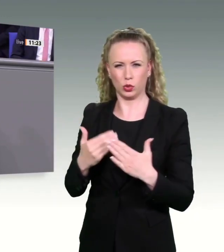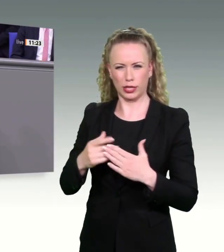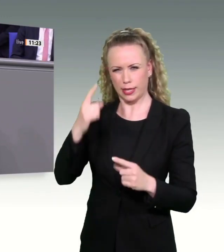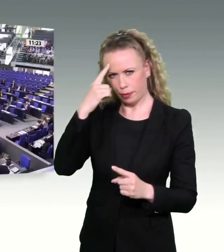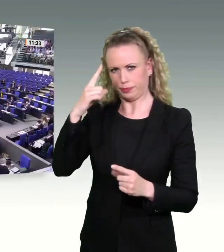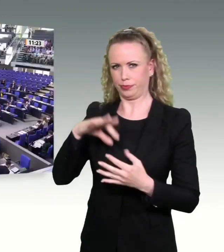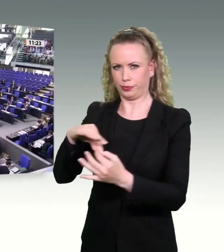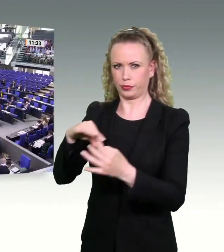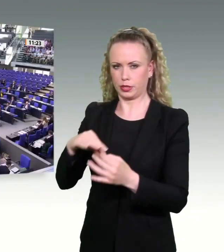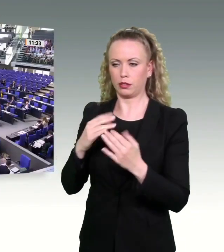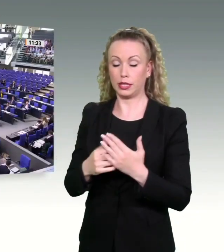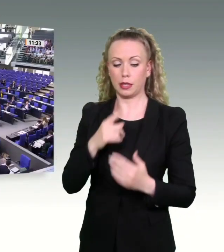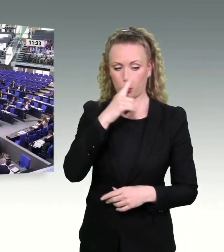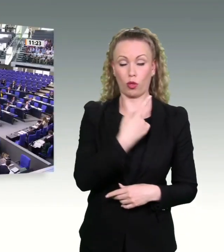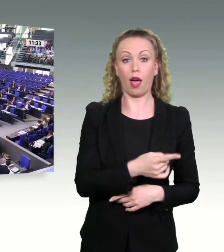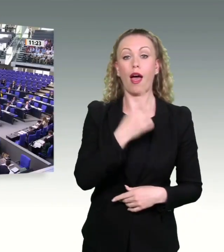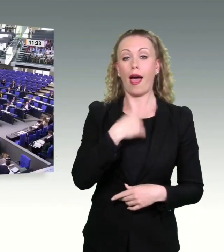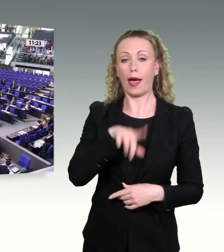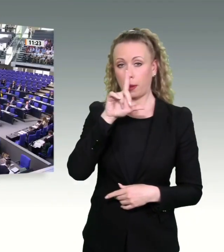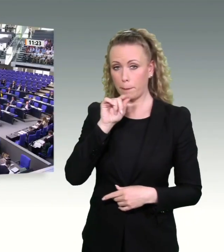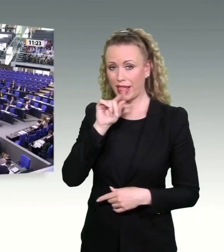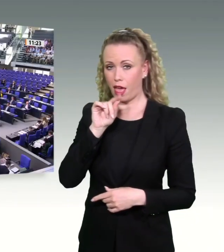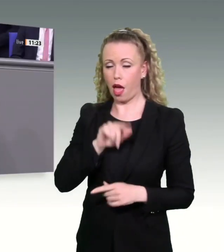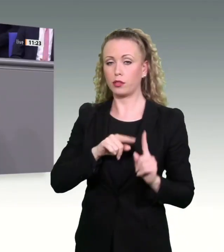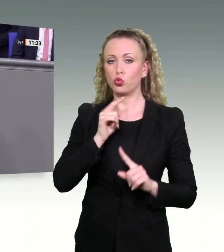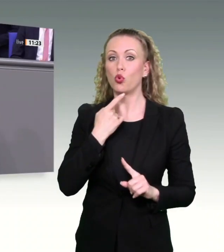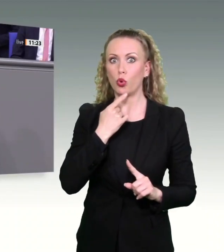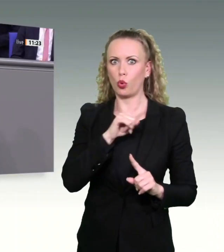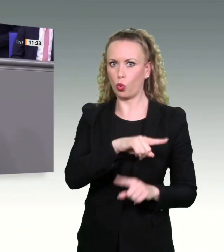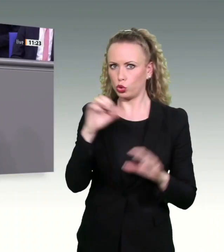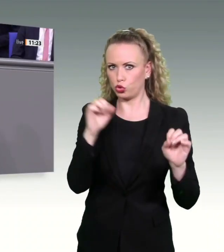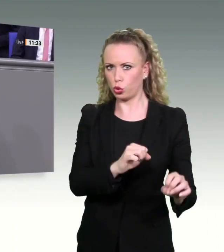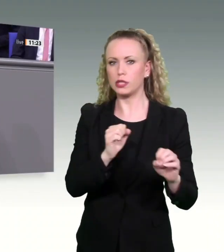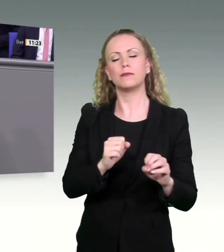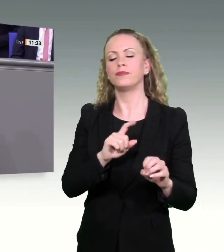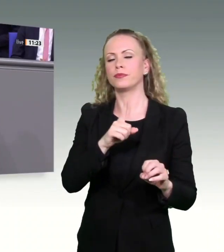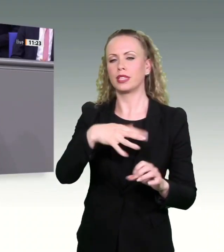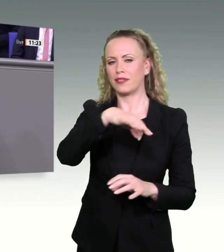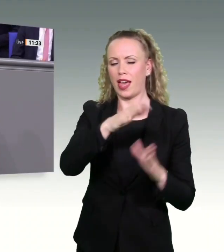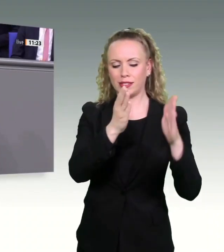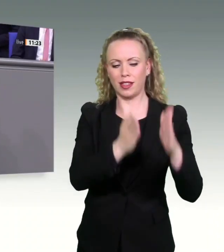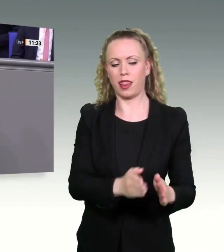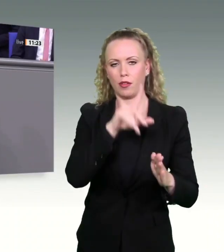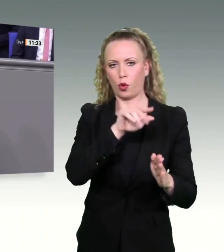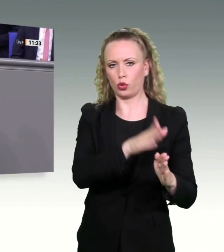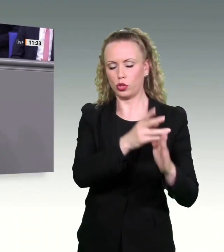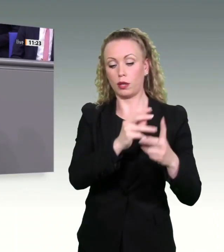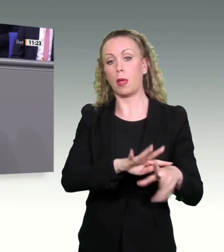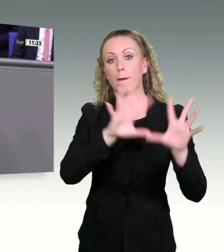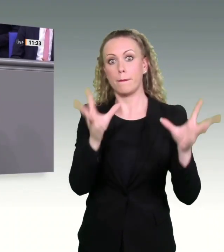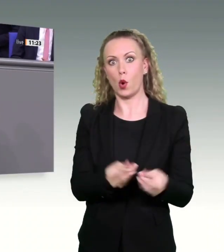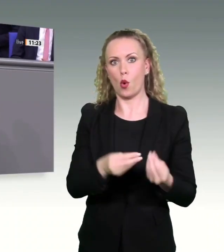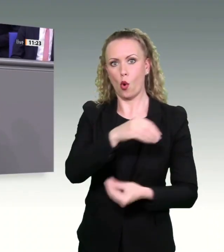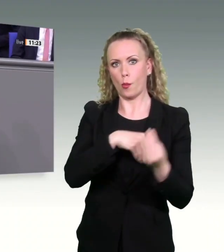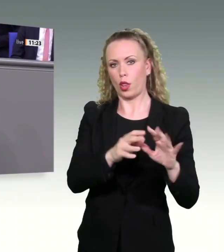einzelne Rotmilan soll geschützt werden, sondern nur noch seine Population. Doch der Europäische Gerichtshof hat in